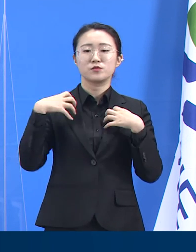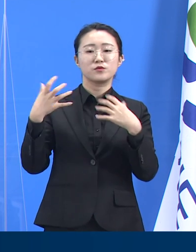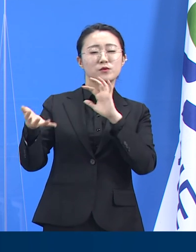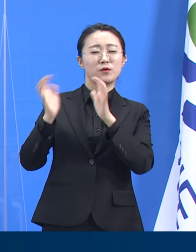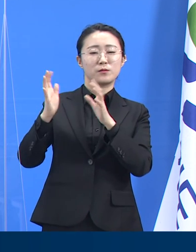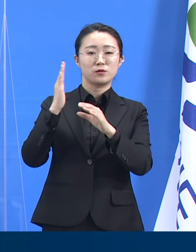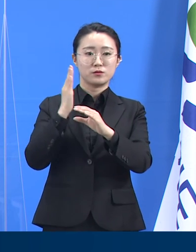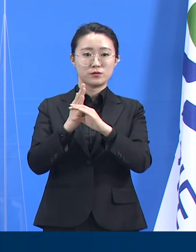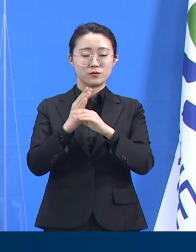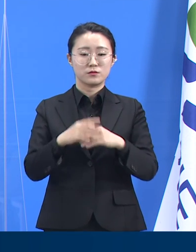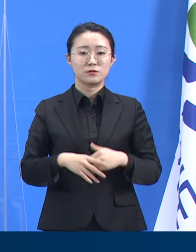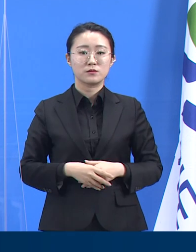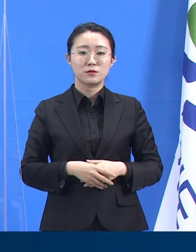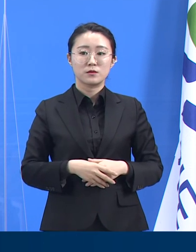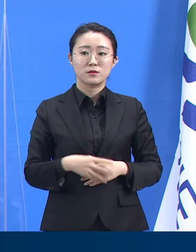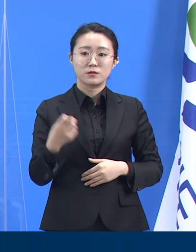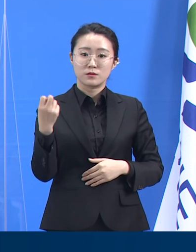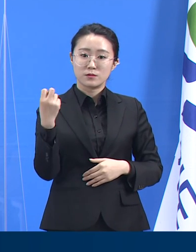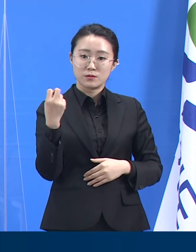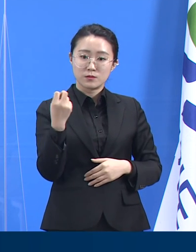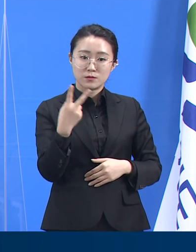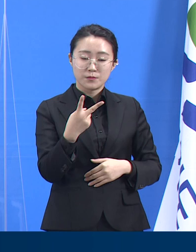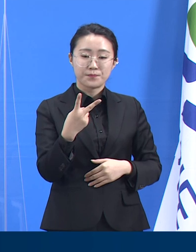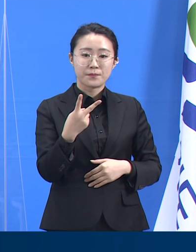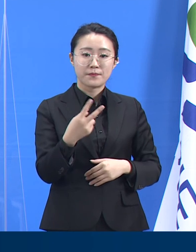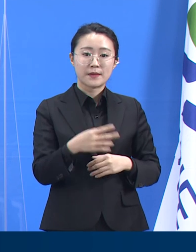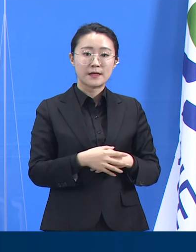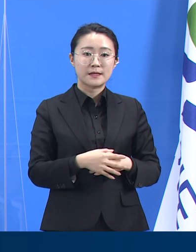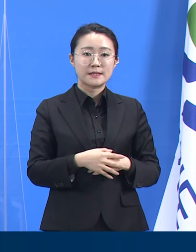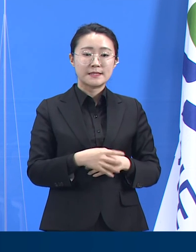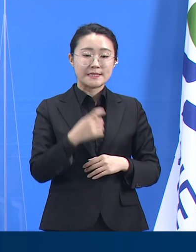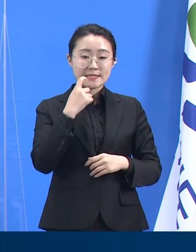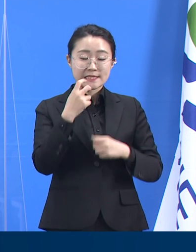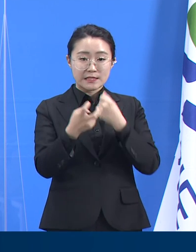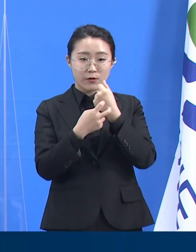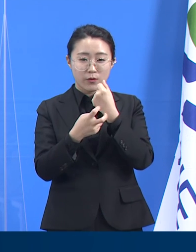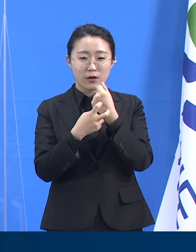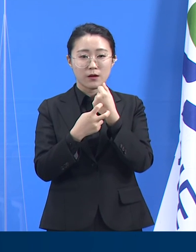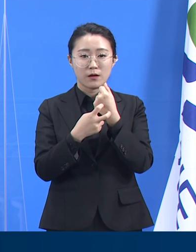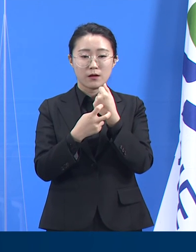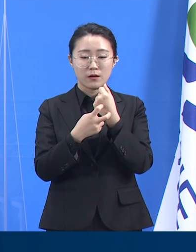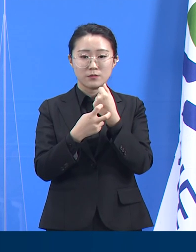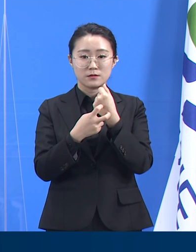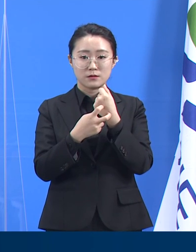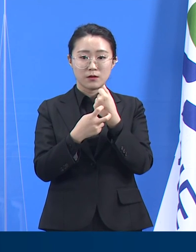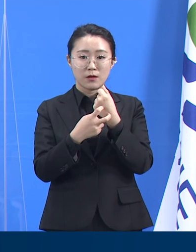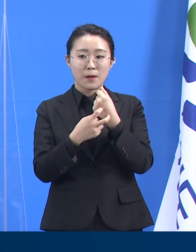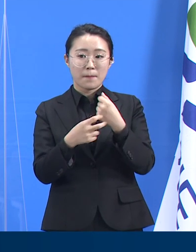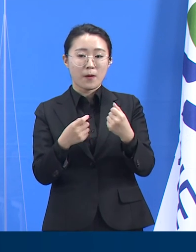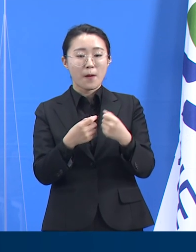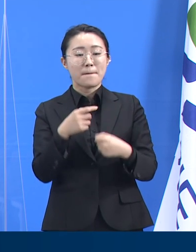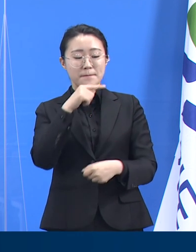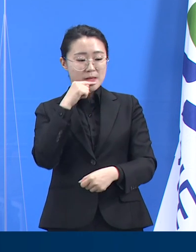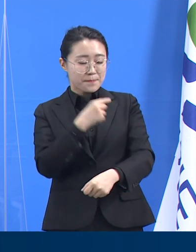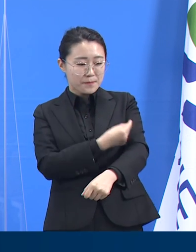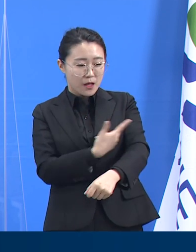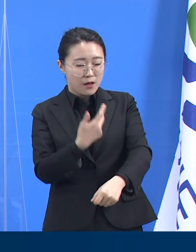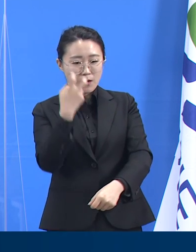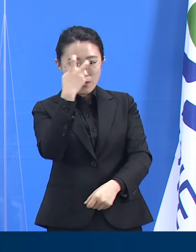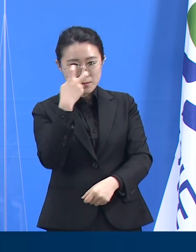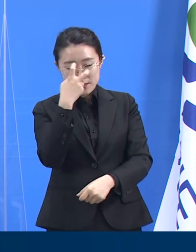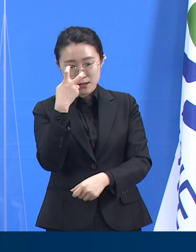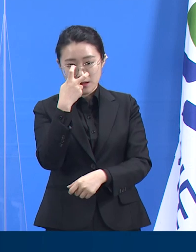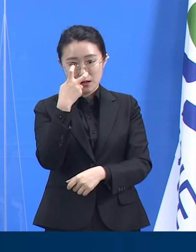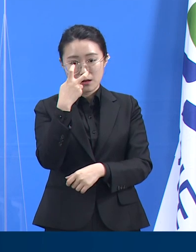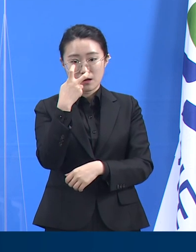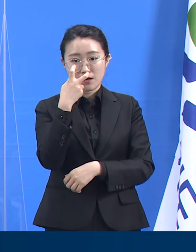공중보건이사가 검체 채취 업무를 수행할 수 있도록 조치했습니다. 역시 보건소 대응 역량의